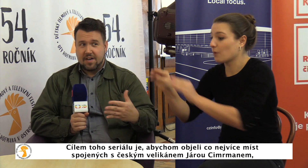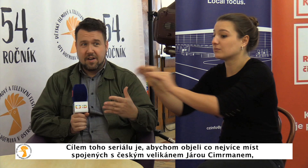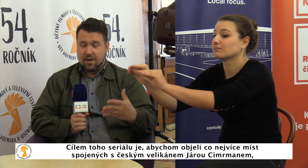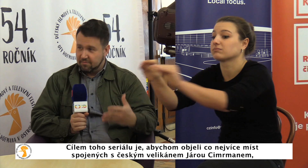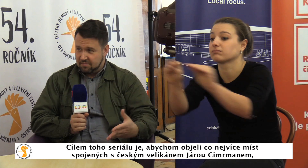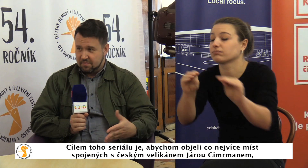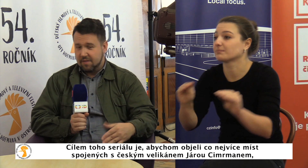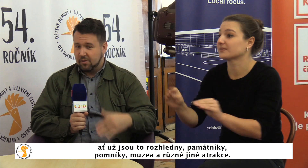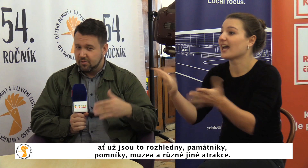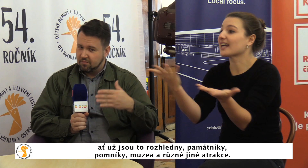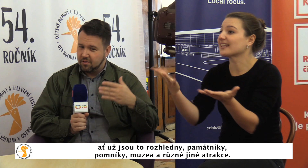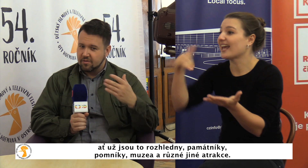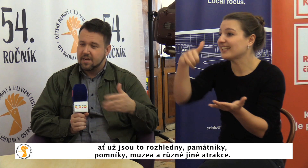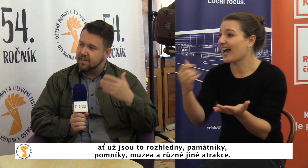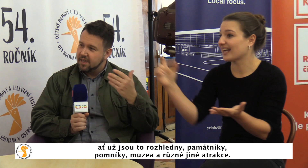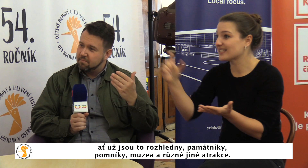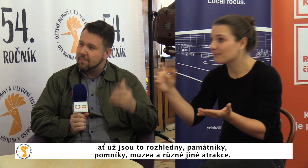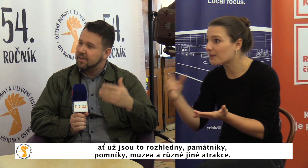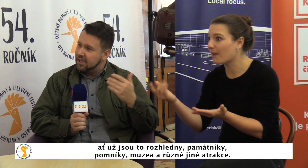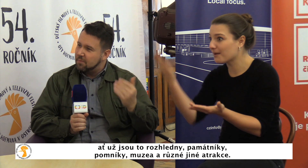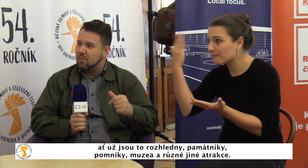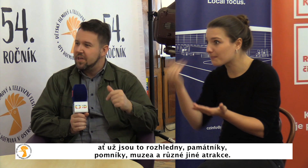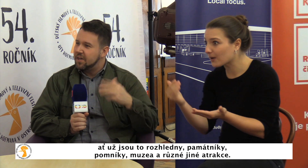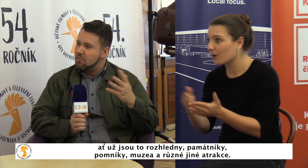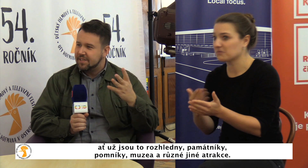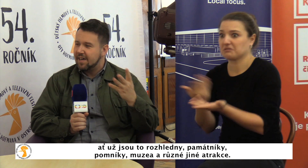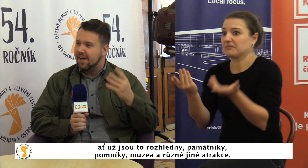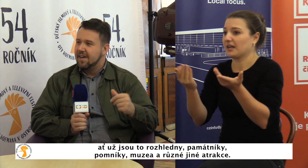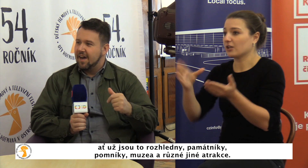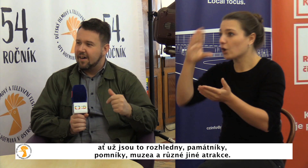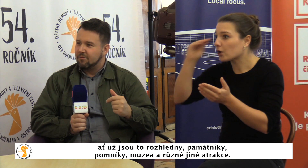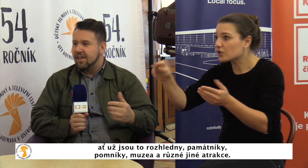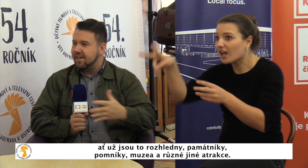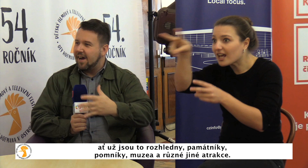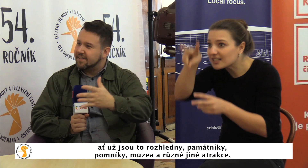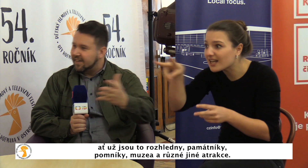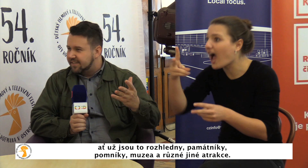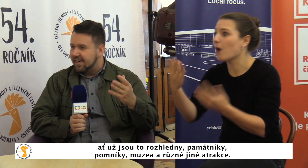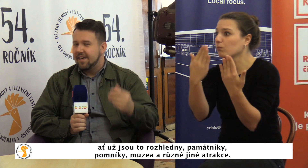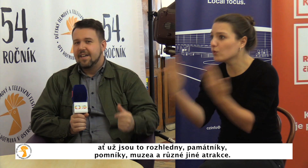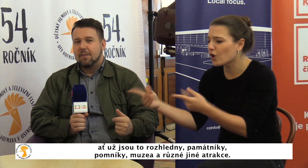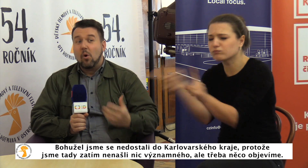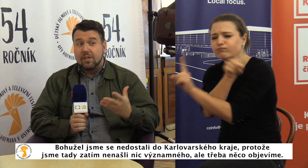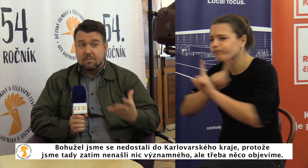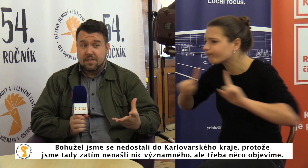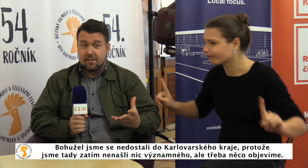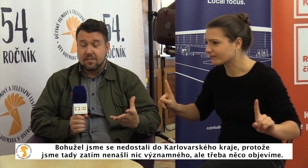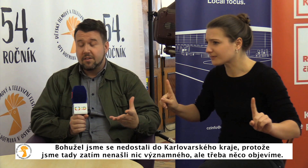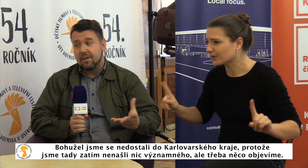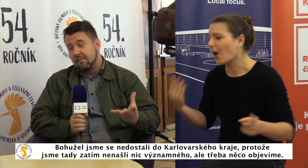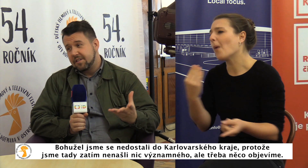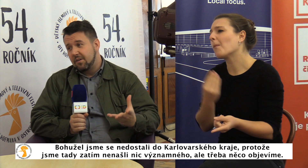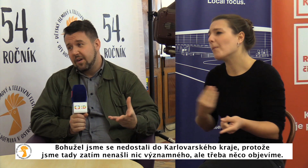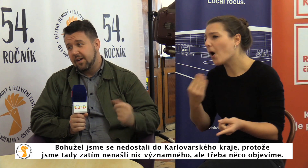českým velikánem Jaru Cimrmanem, ať už jsou to rozhledny, památníky, pomníky, muzea a různé jiné atrakce. Bohužel jsme se